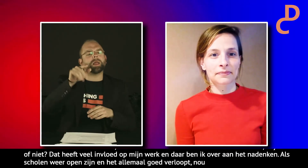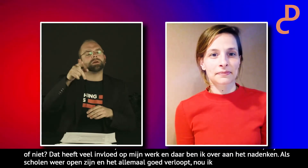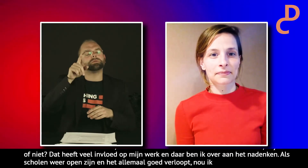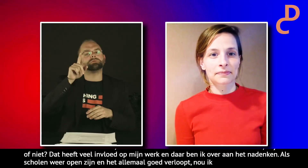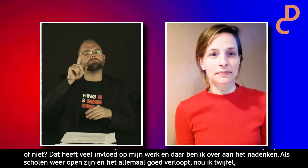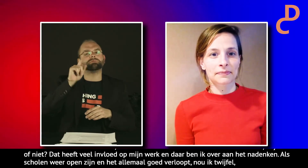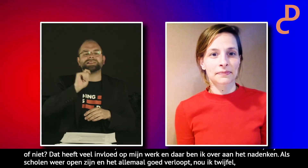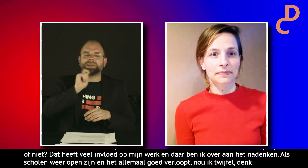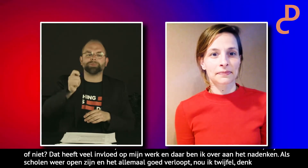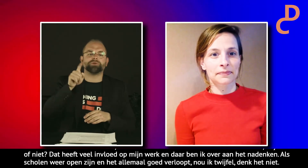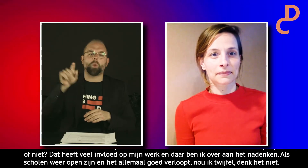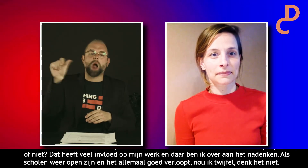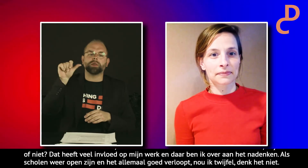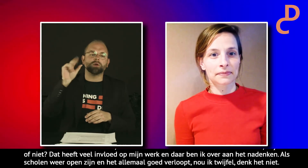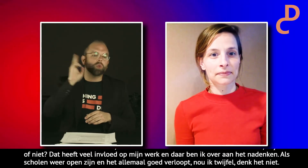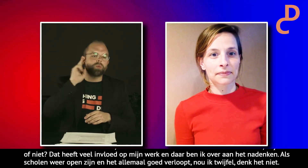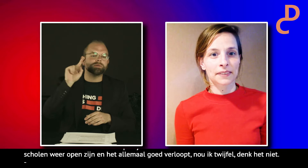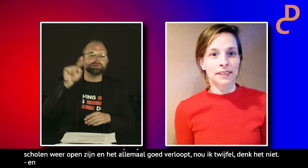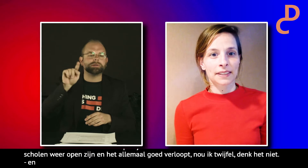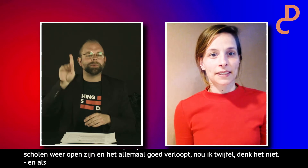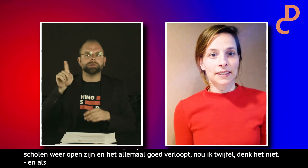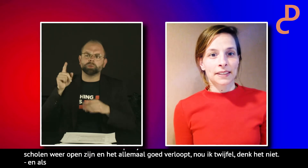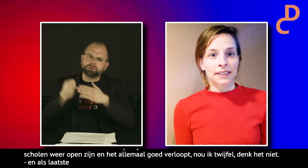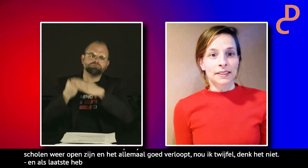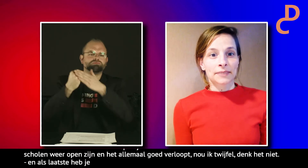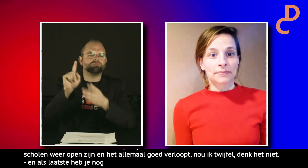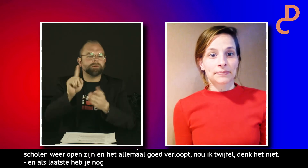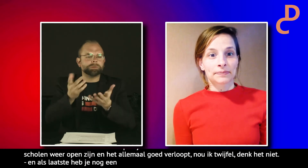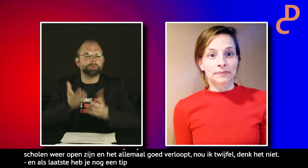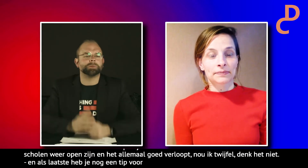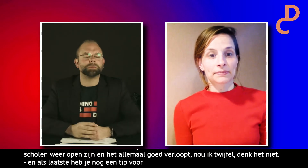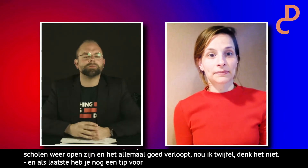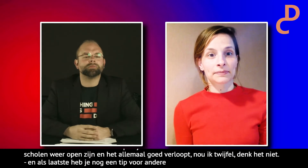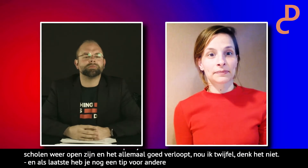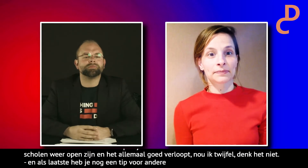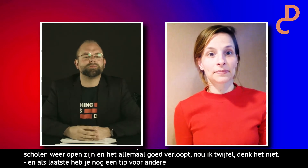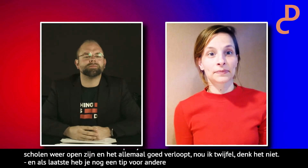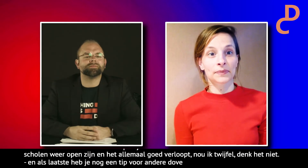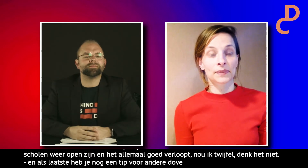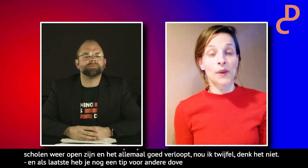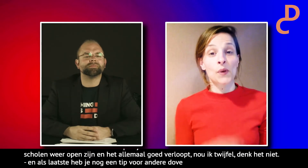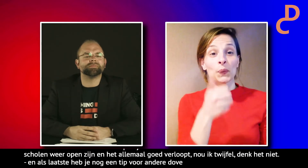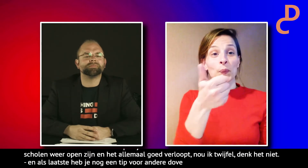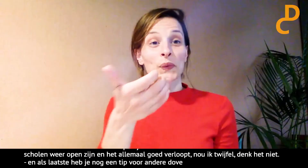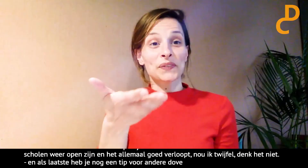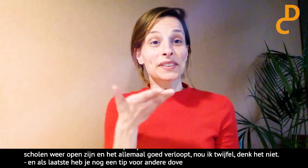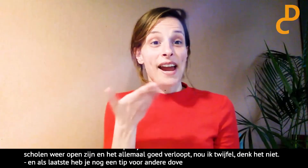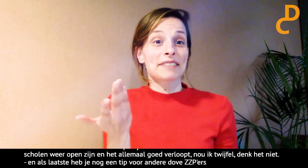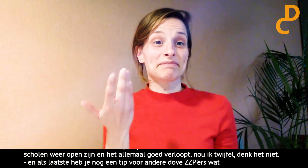En als laatste, heb je nog een tip voor andere doven ZZP'ers? Wat ze kunnen doen? Dat is